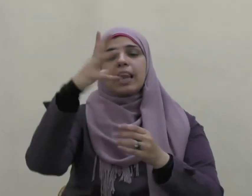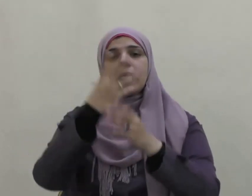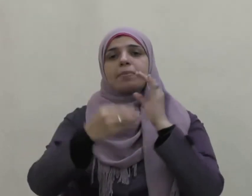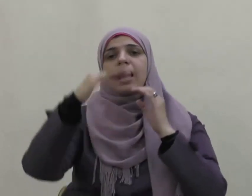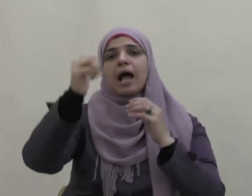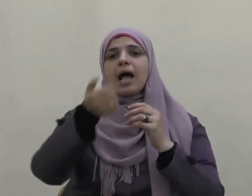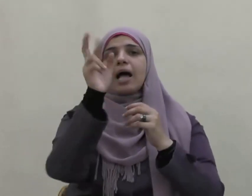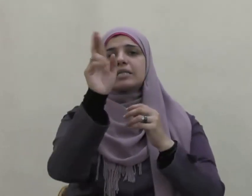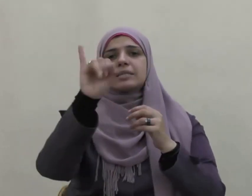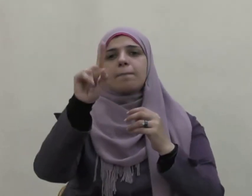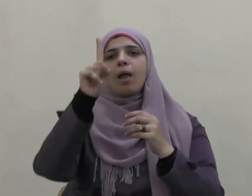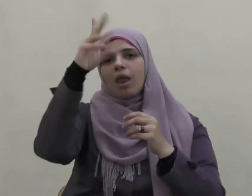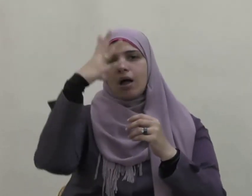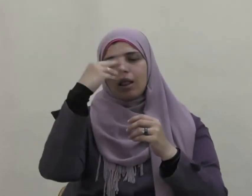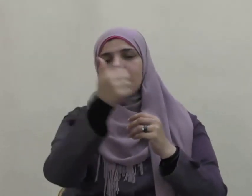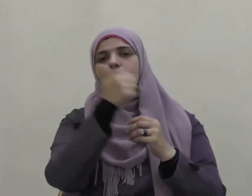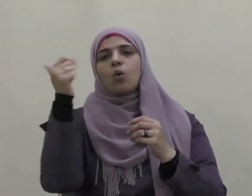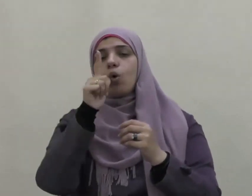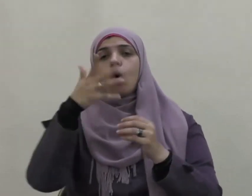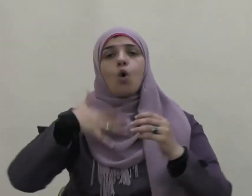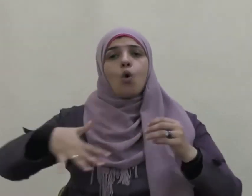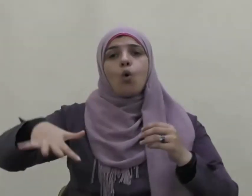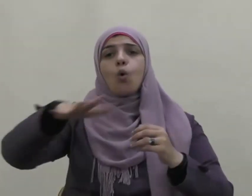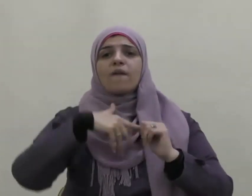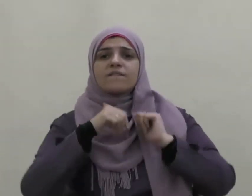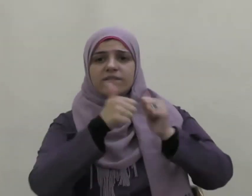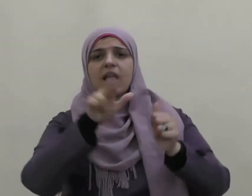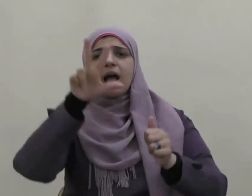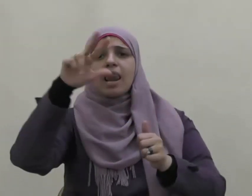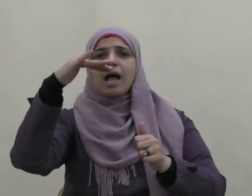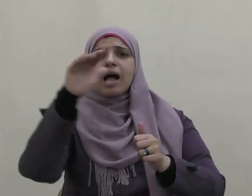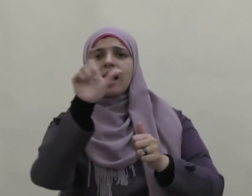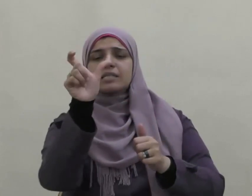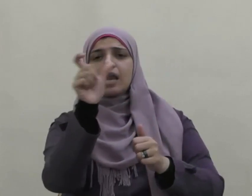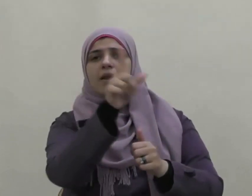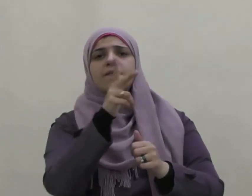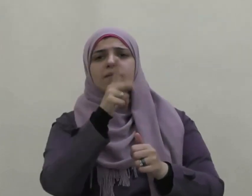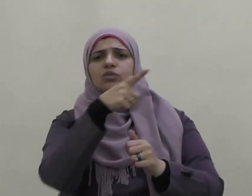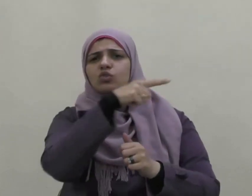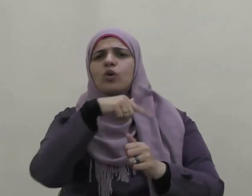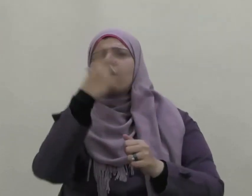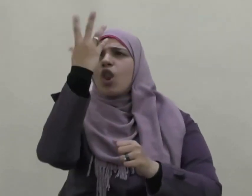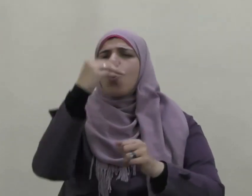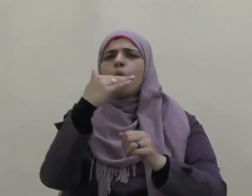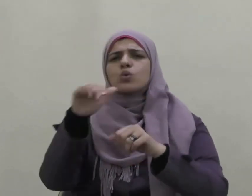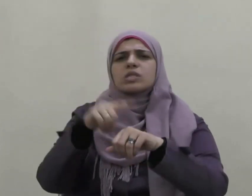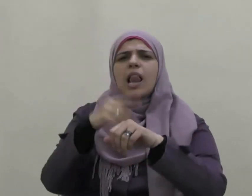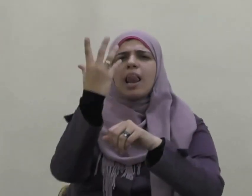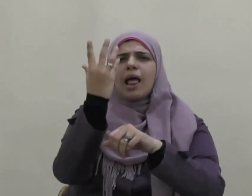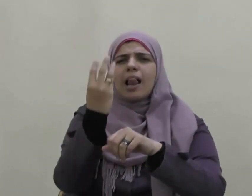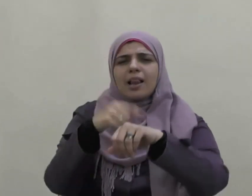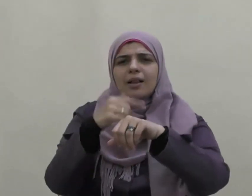عنه قال كنا عند الحسن وقد انتصف النهار فقال ابنه